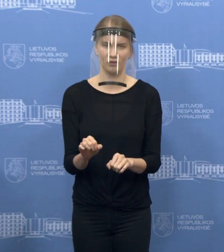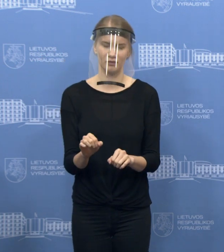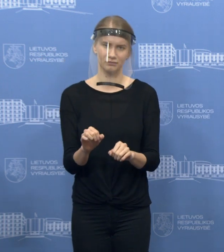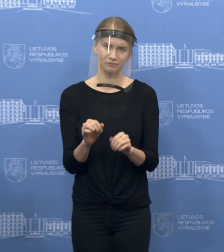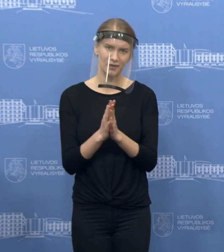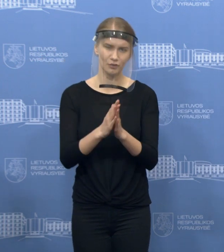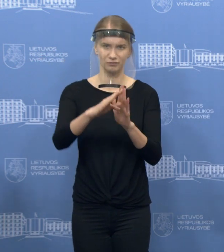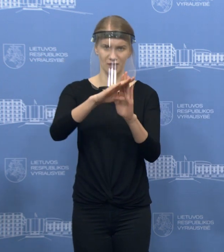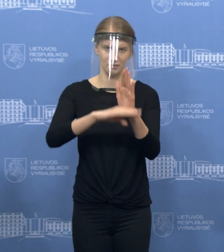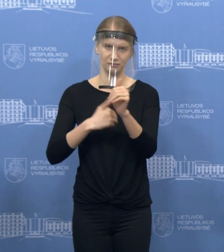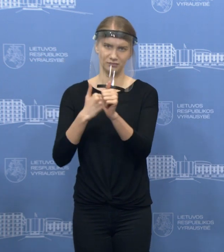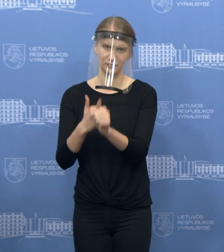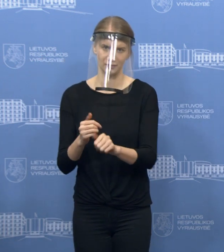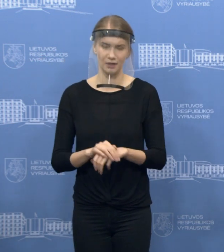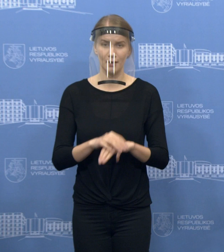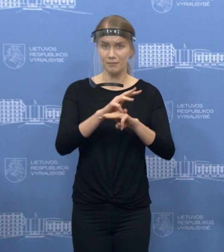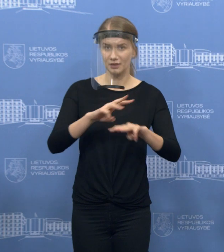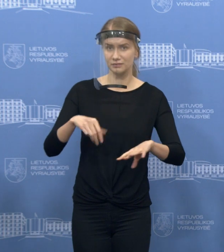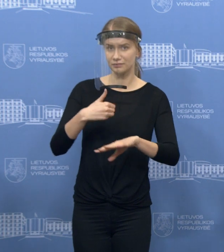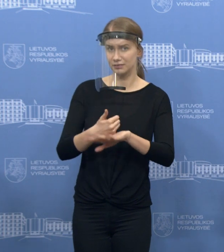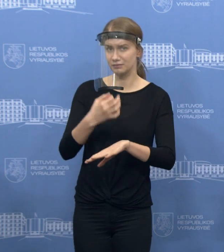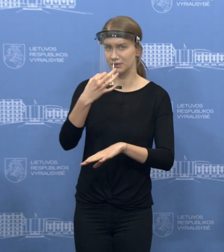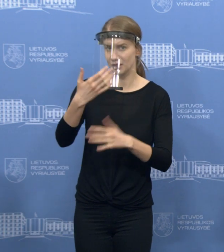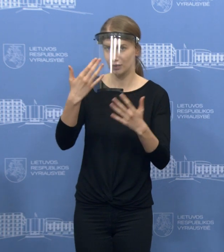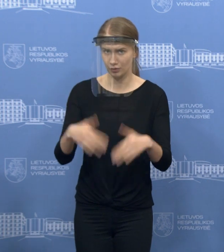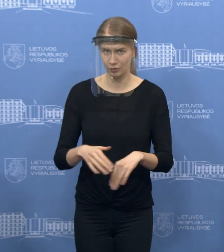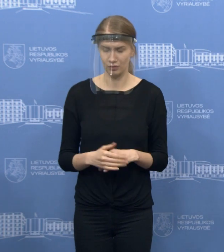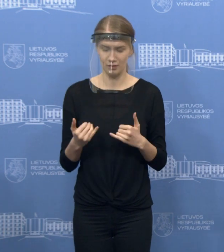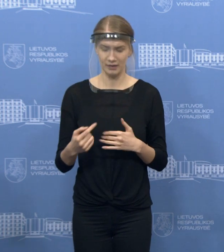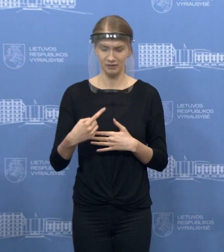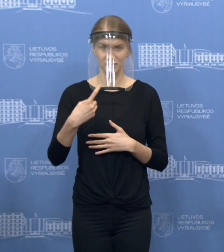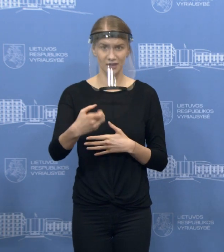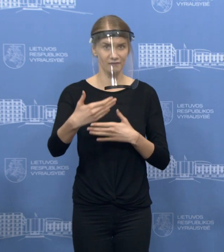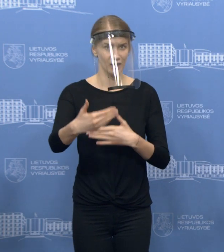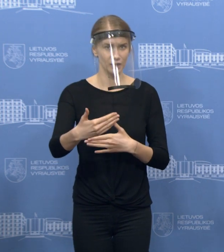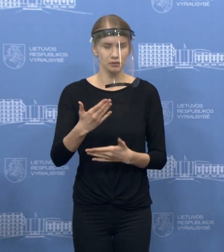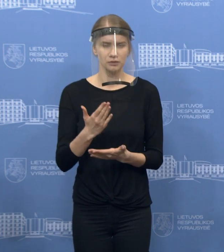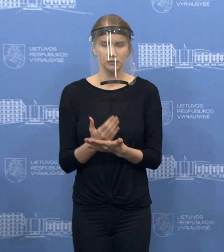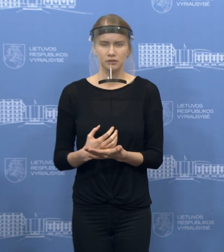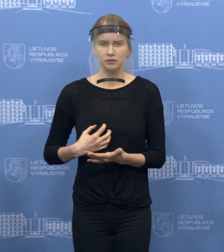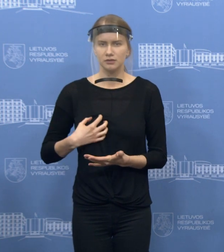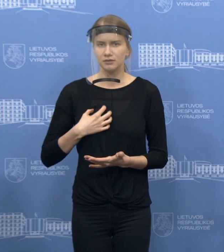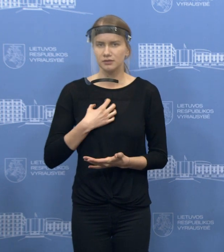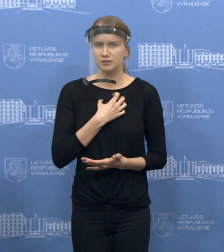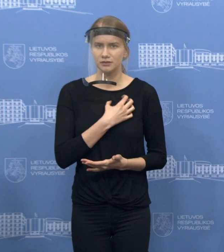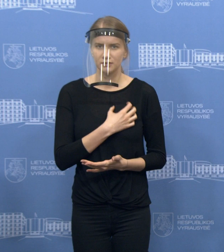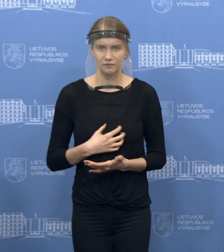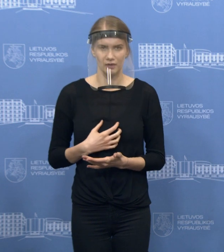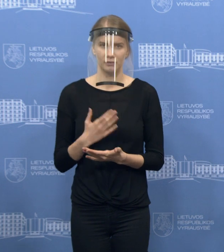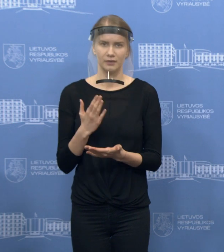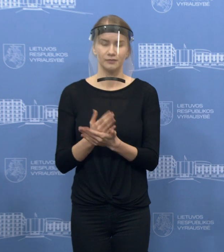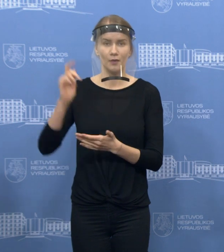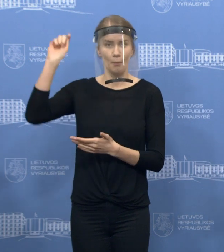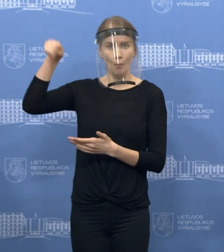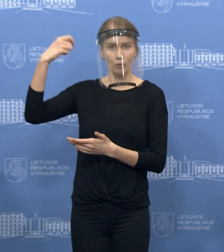labai prašome, kaip minėjo premjeras. Šį savaitą yra tikrai labai svarbi turint mokslininkų